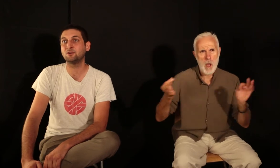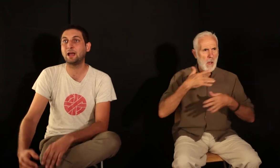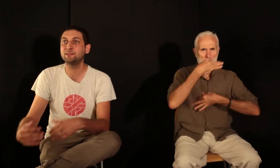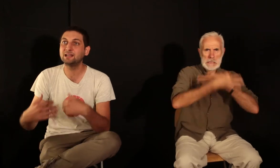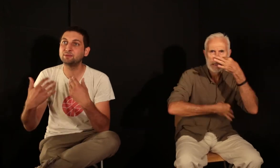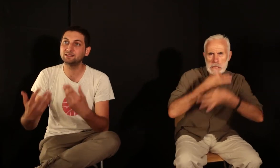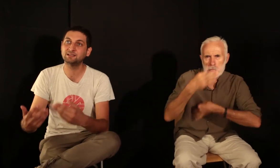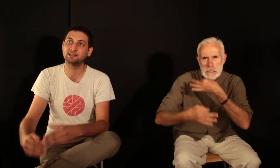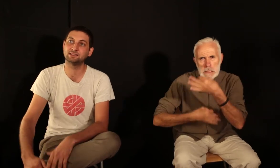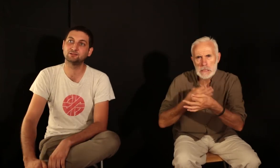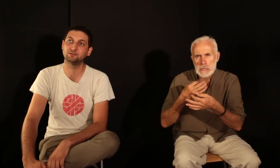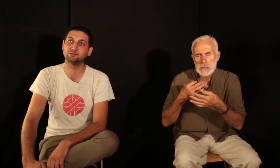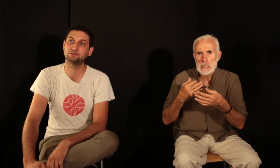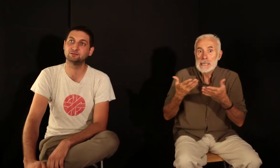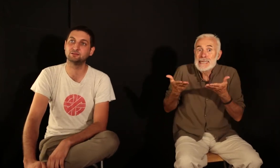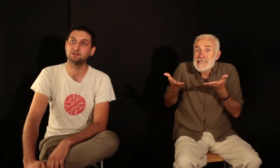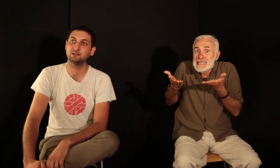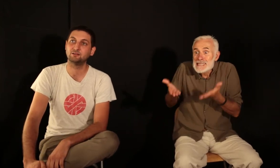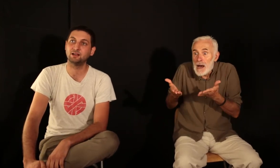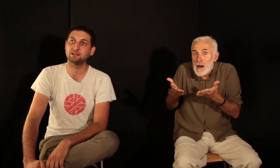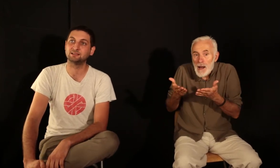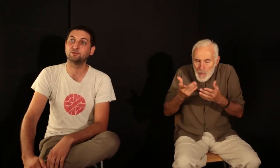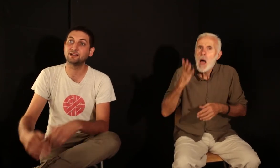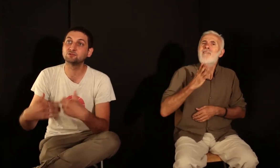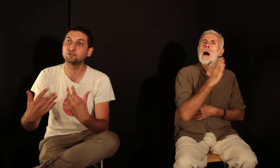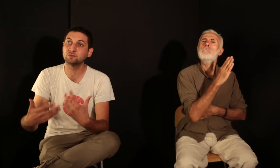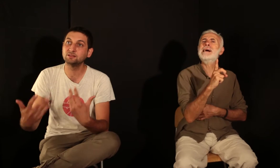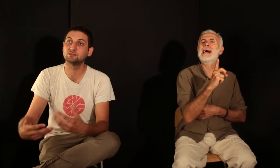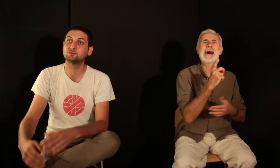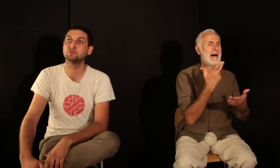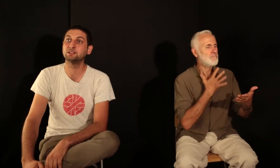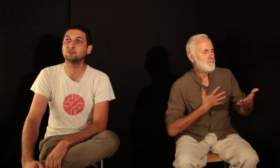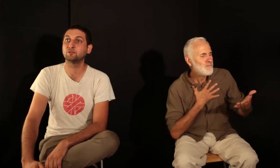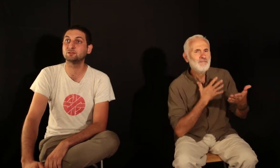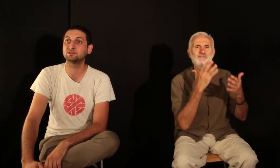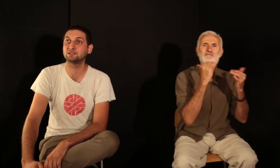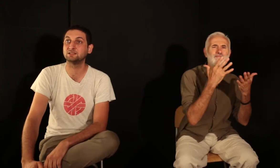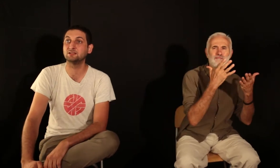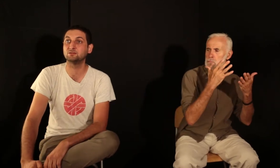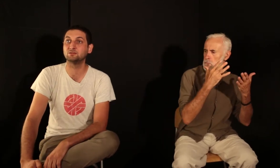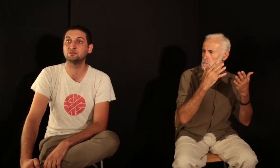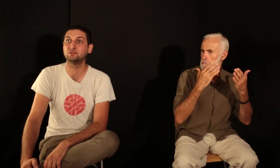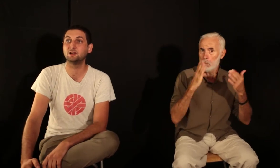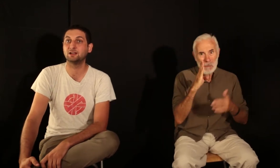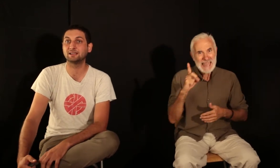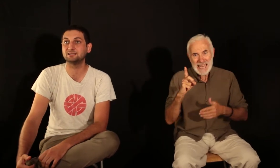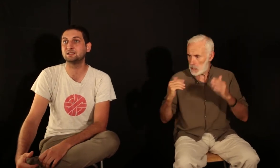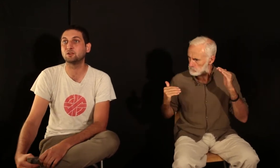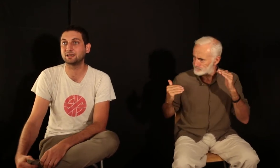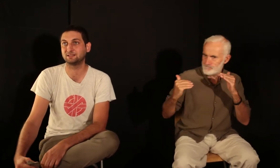amené la BD à cette phase aujourd'hui qu'on connaît en France, qui est la critique,'enquête.